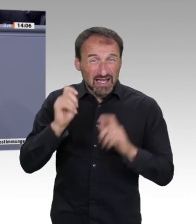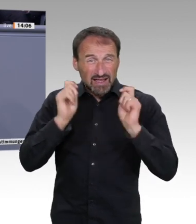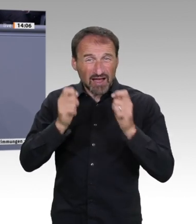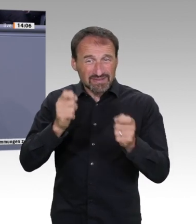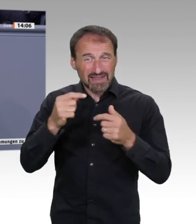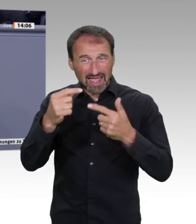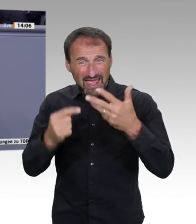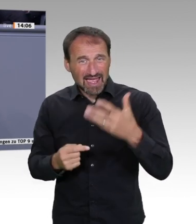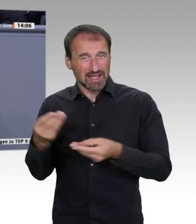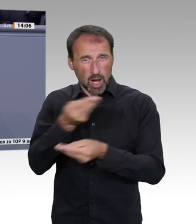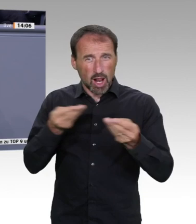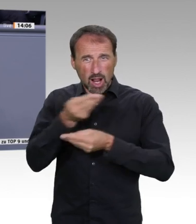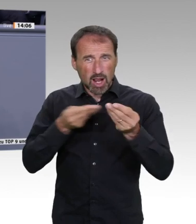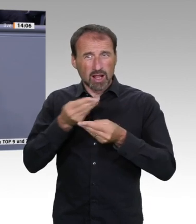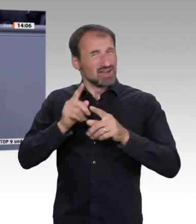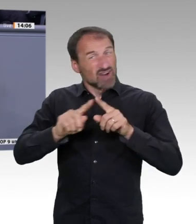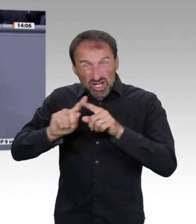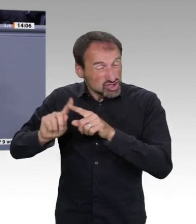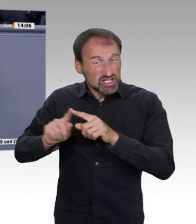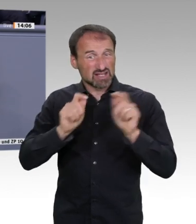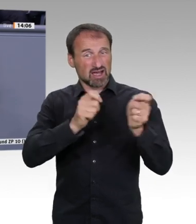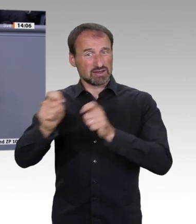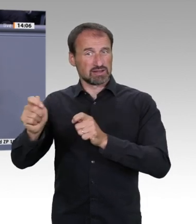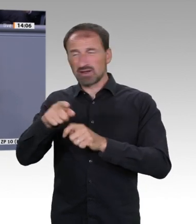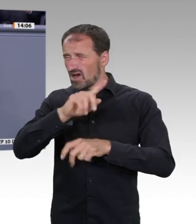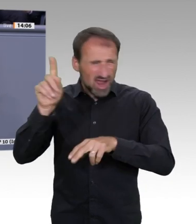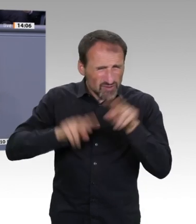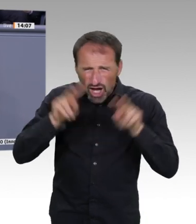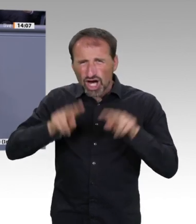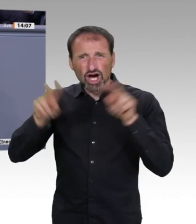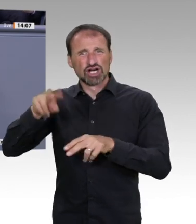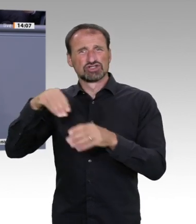entfernt, zentrale Bausteine für eine nachhaltige Entwicklung zu sein.